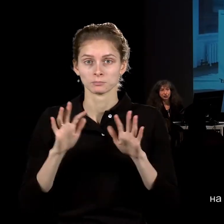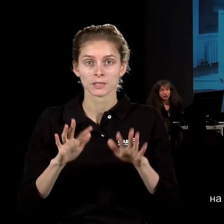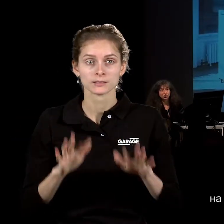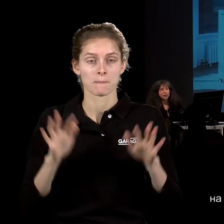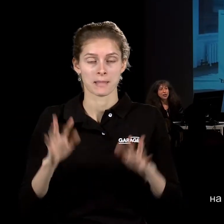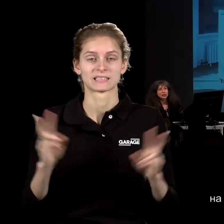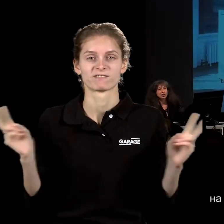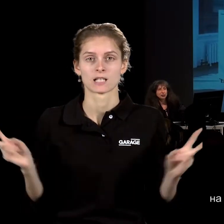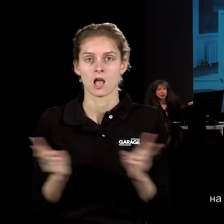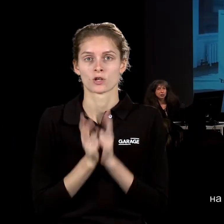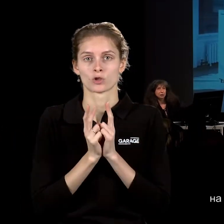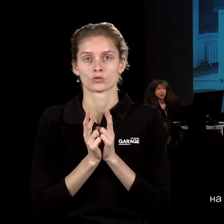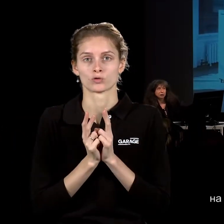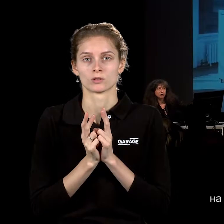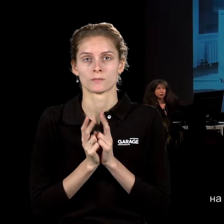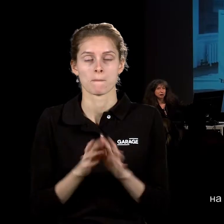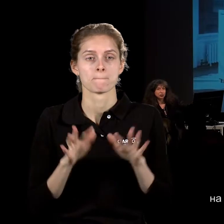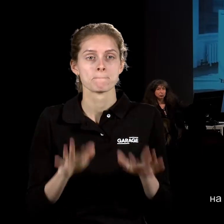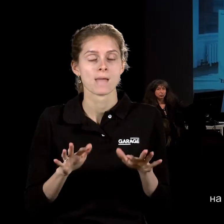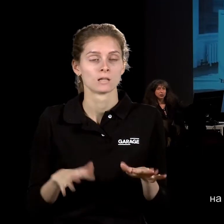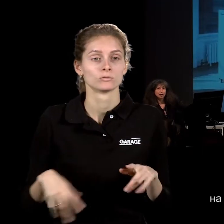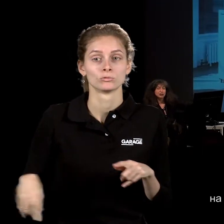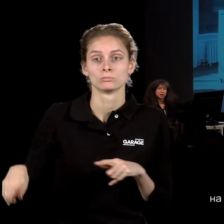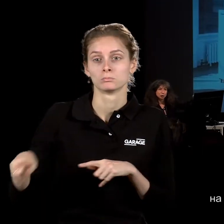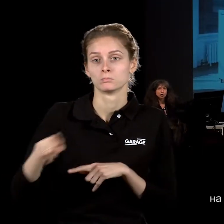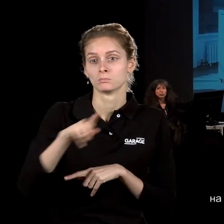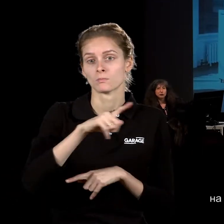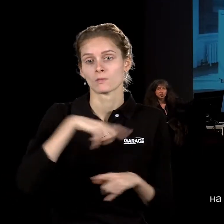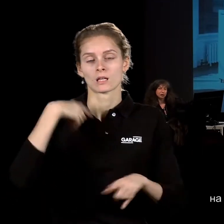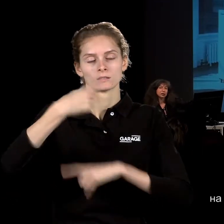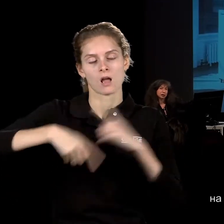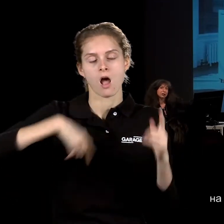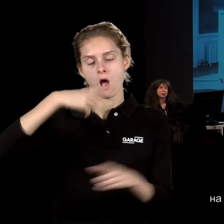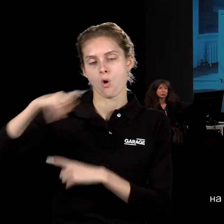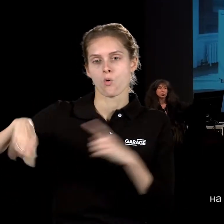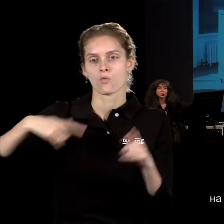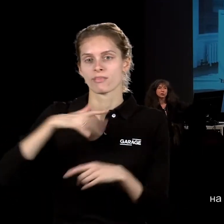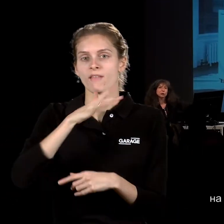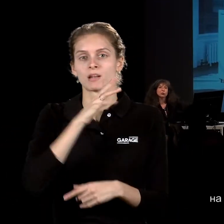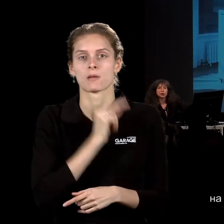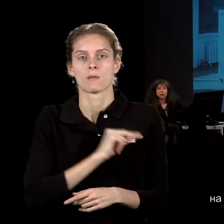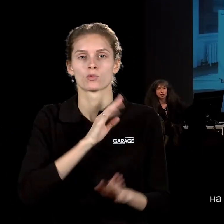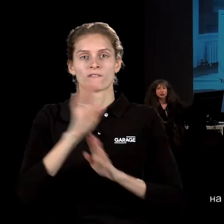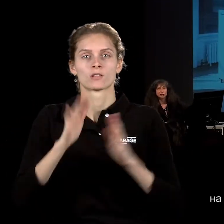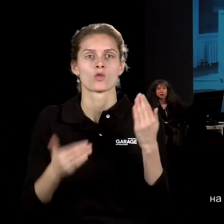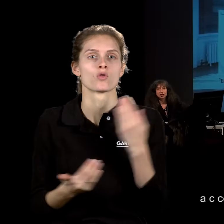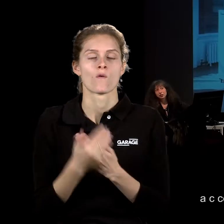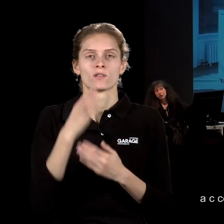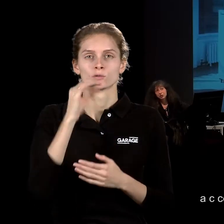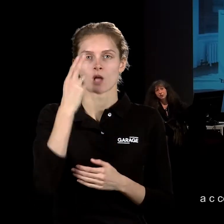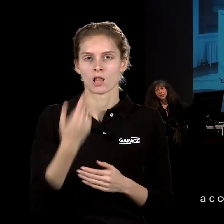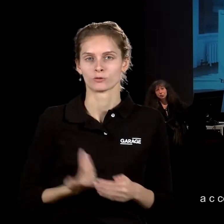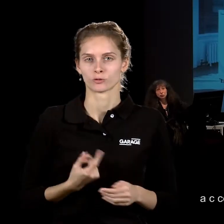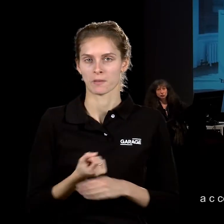место встречи, это некое место, вокруг которого закручивается на время работы выставки новая социальная жизнь.